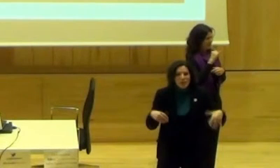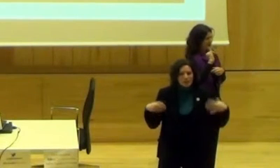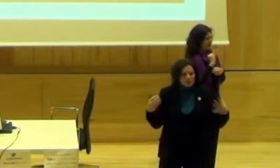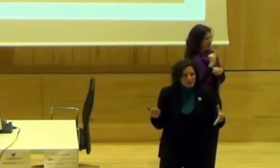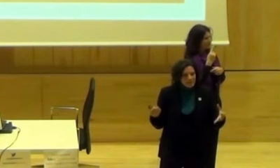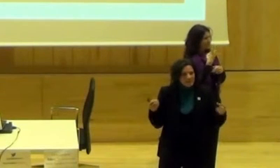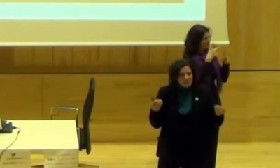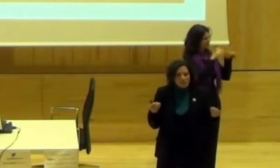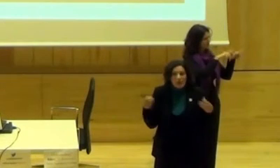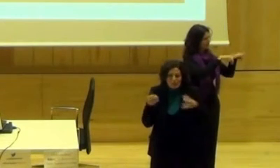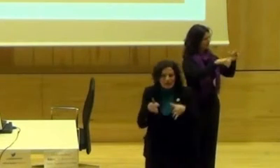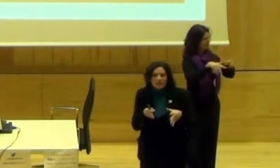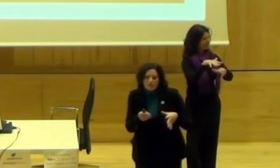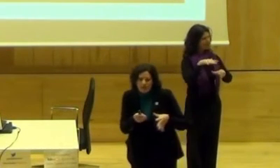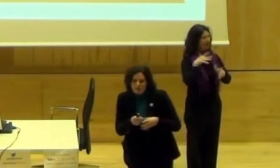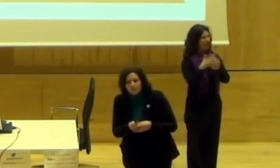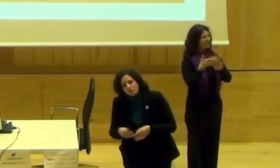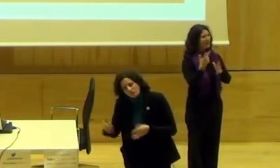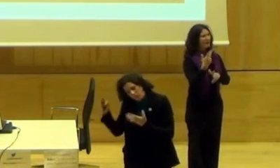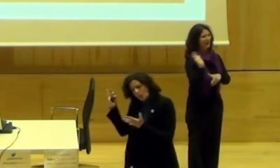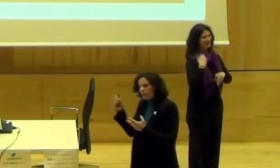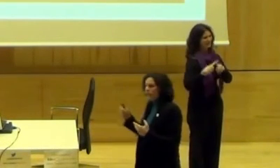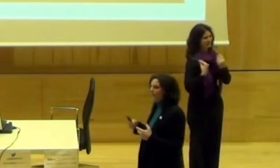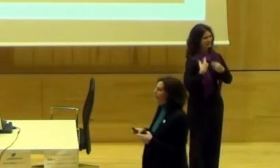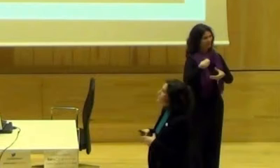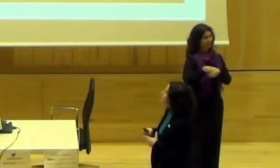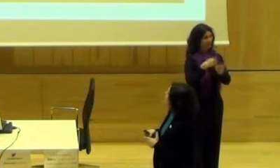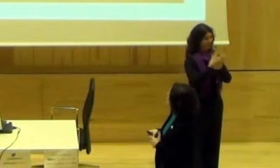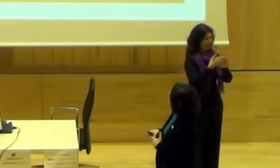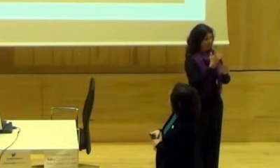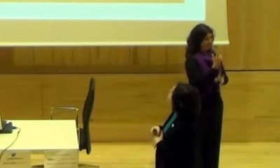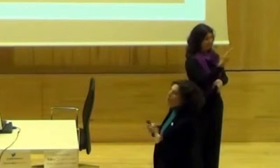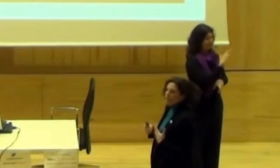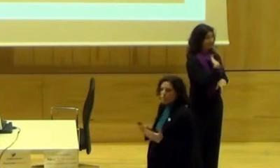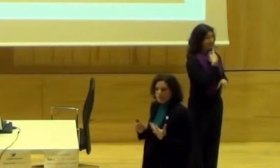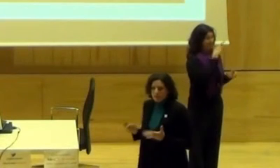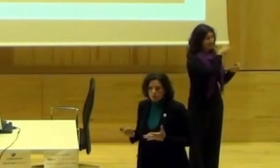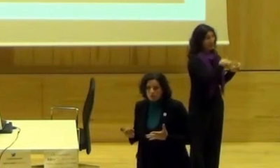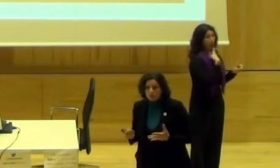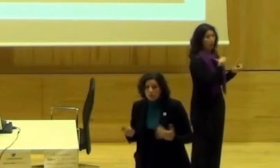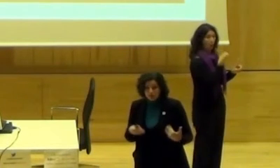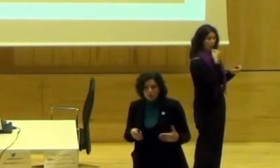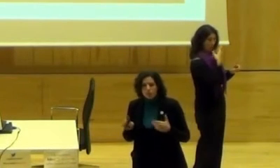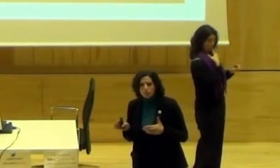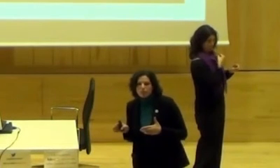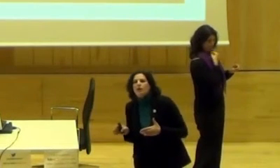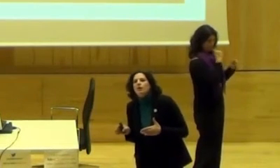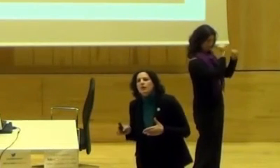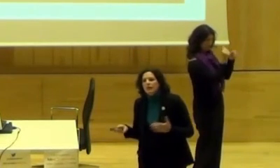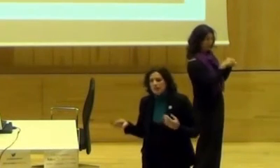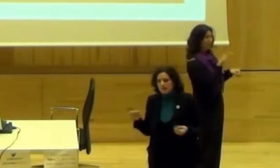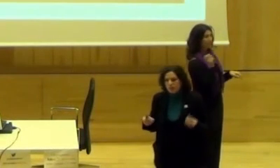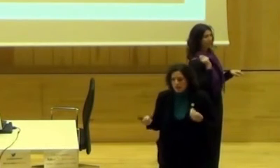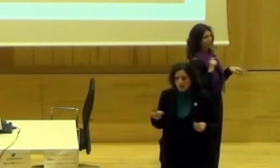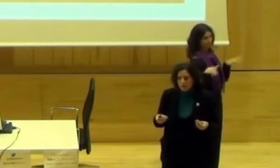tiene varias exancias donde nos hablan de la pareja que vivía aquí, ¿no? Cuando hablan de ella, se refiere a que ella era joven, guapa y asesorosa, de profesión